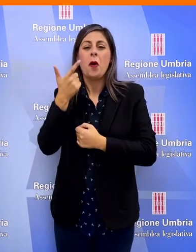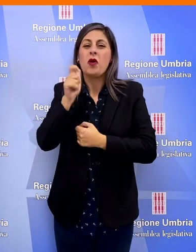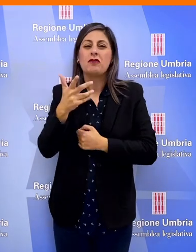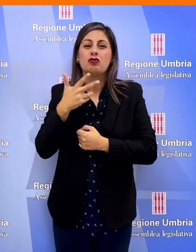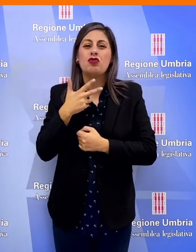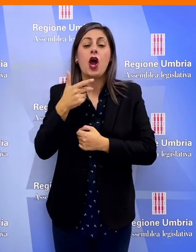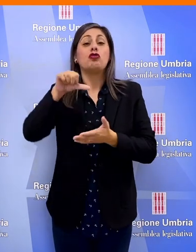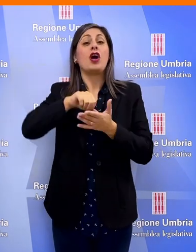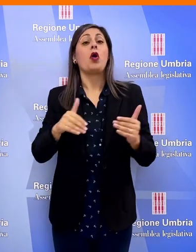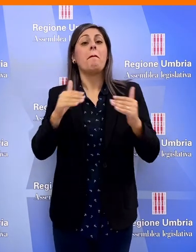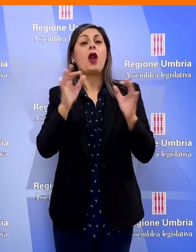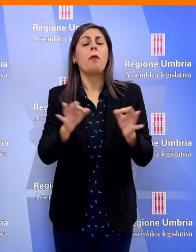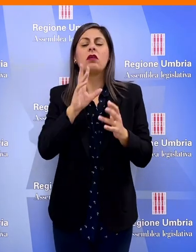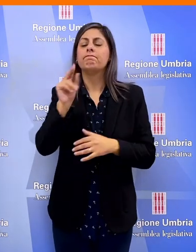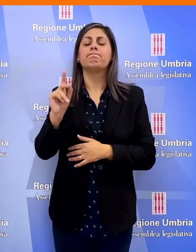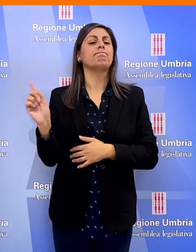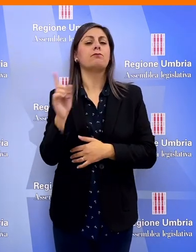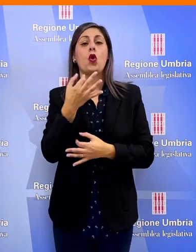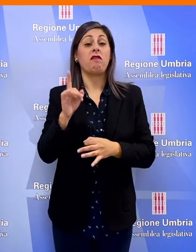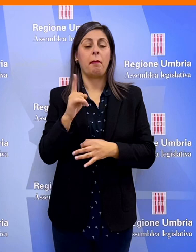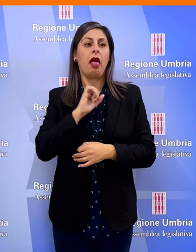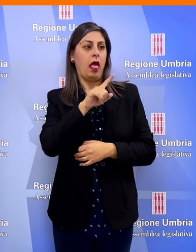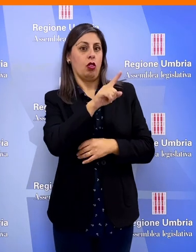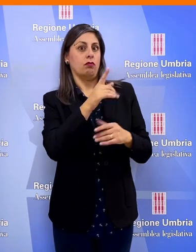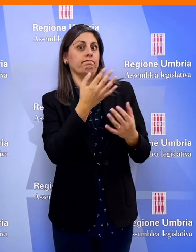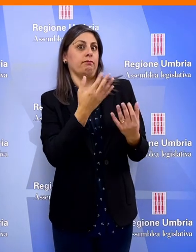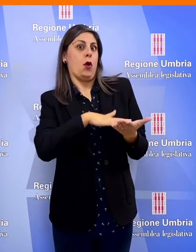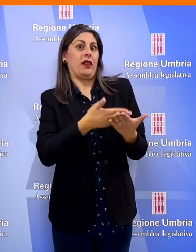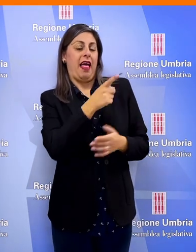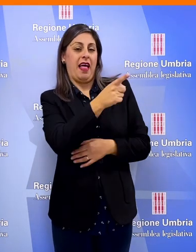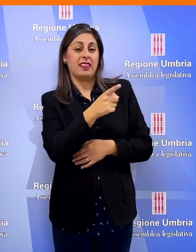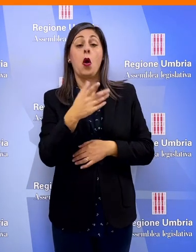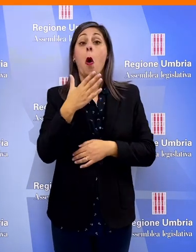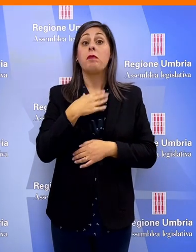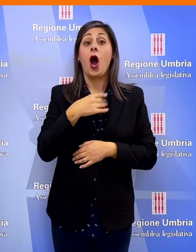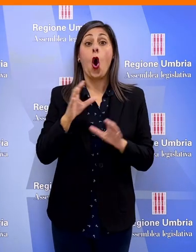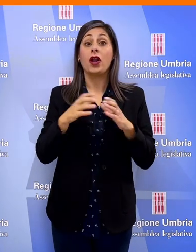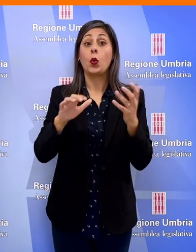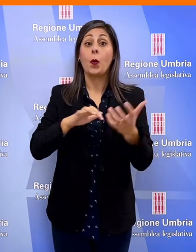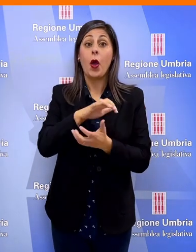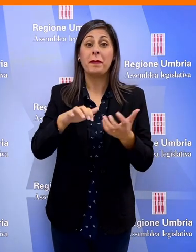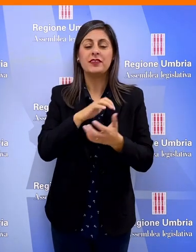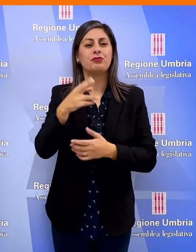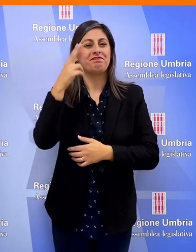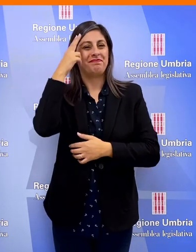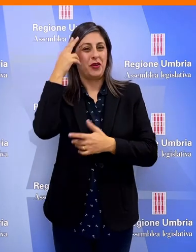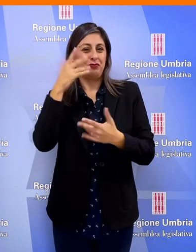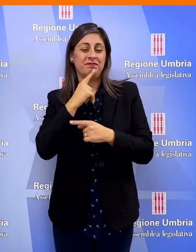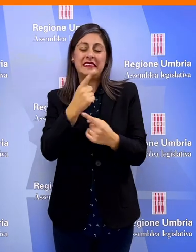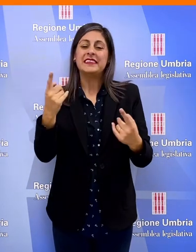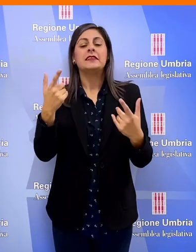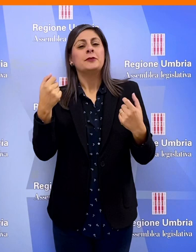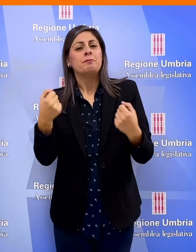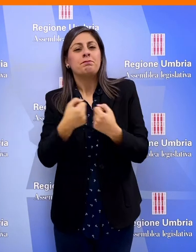la contrarietà espressa dal centro pari opportunità che riteniamo significativa Vincenzo Bianconi, gruppo misto, ha